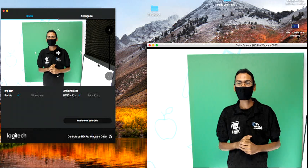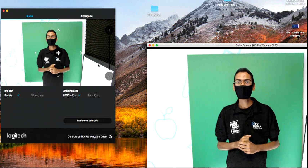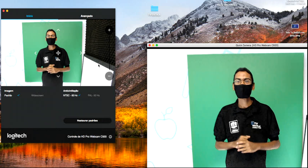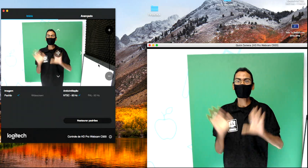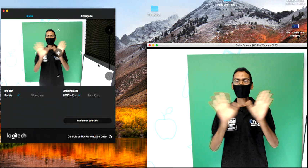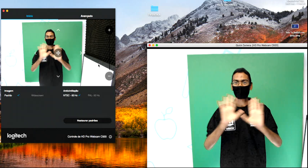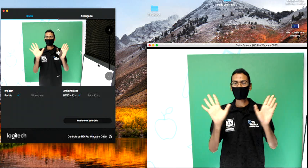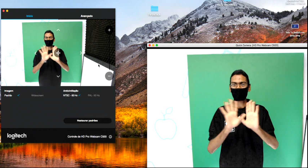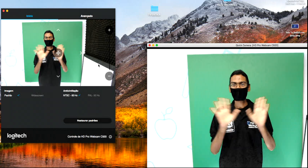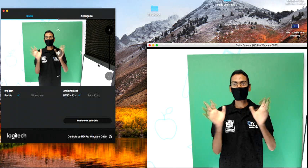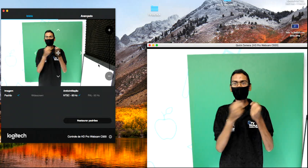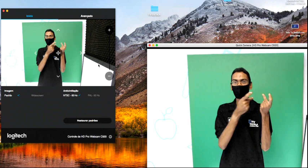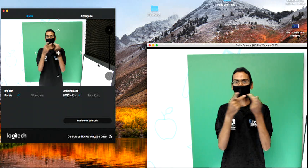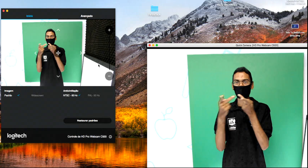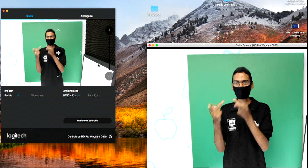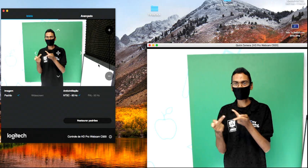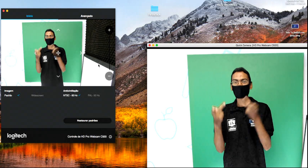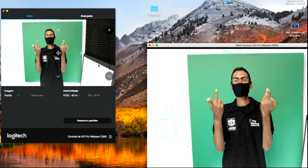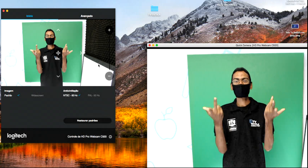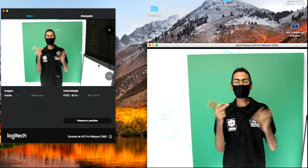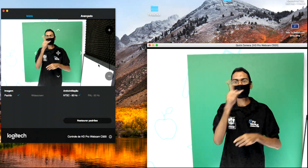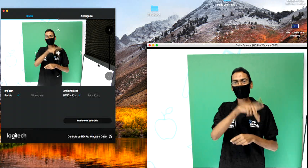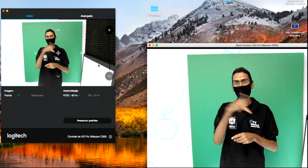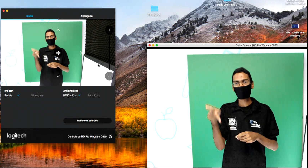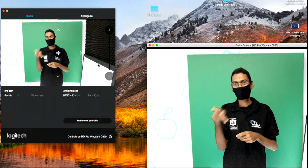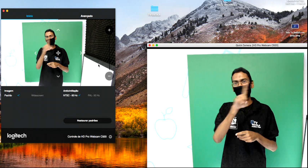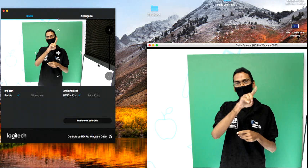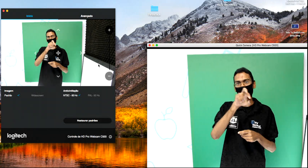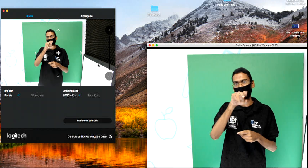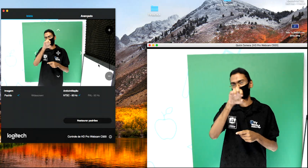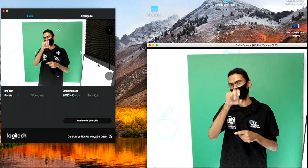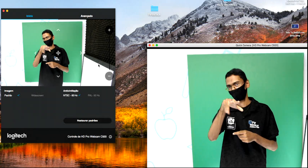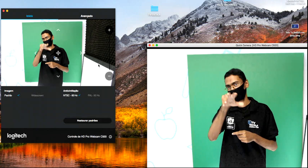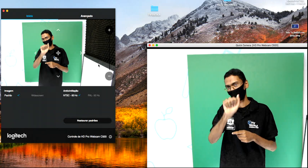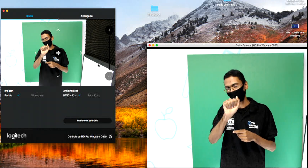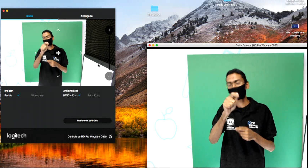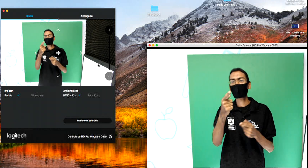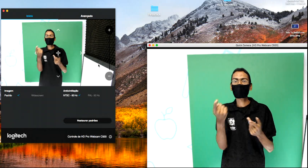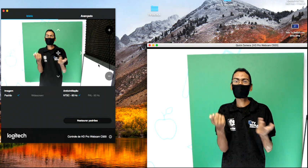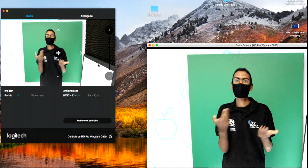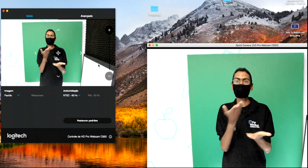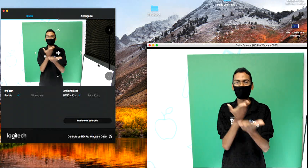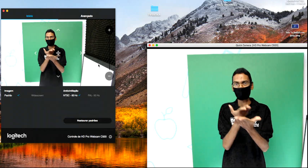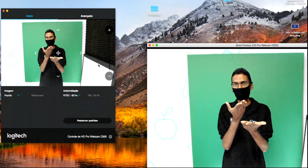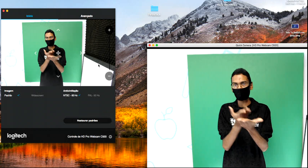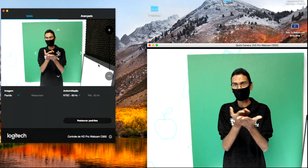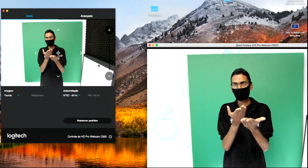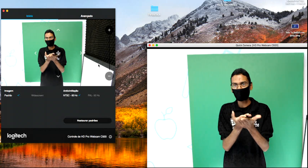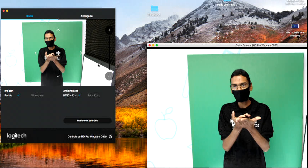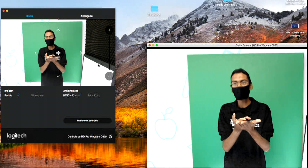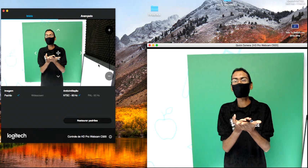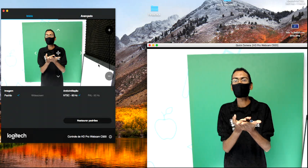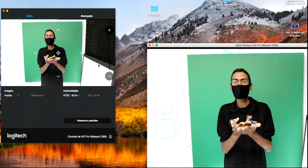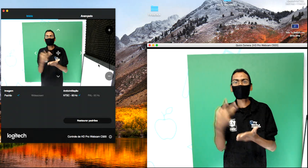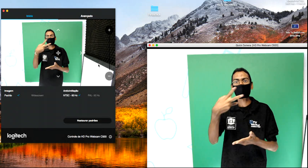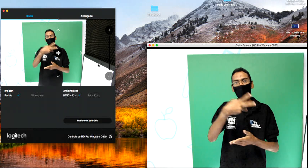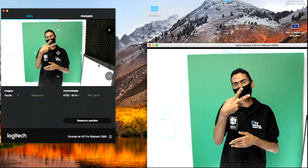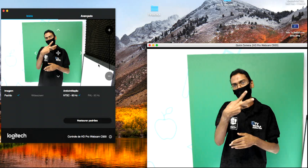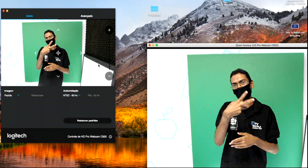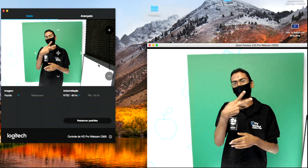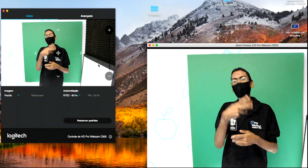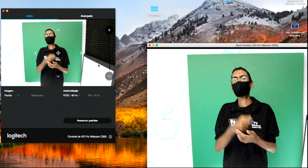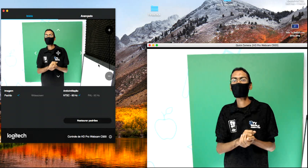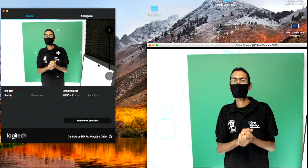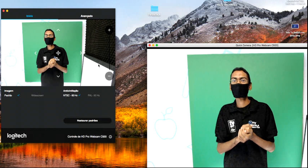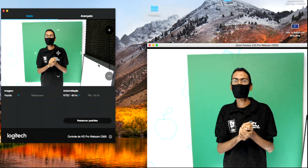Olá, sejam muito bem-vindos. Eu sou a professora Deneva e a nossa aula hoje é para os turmas do módulo 3, aula